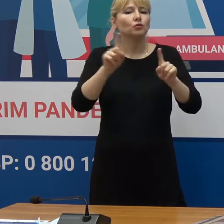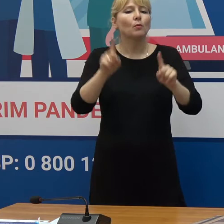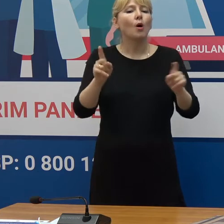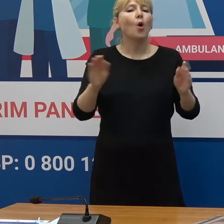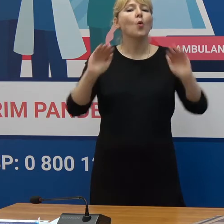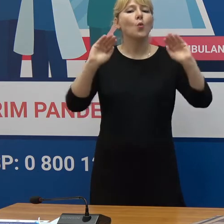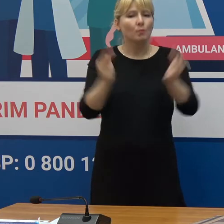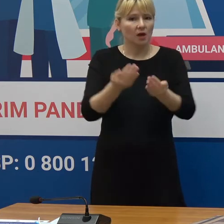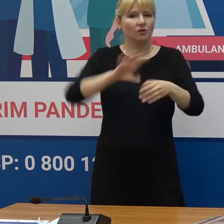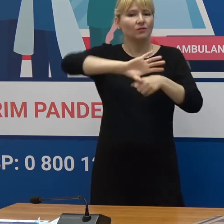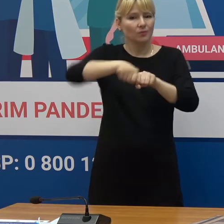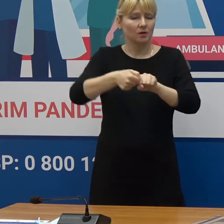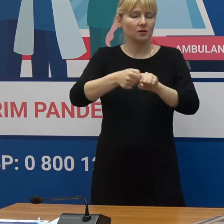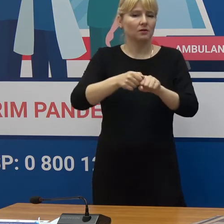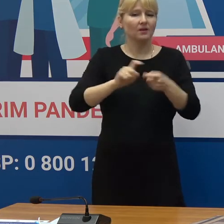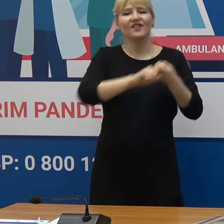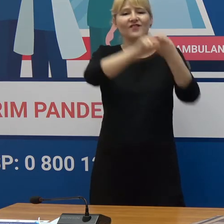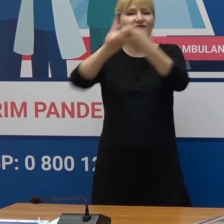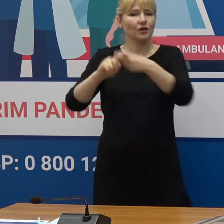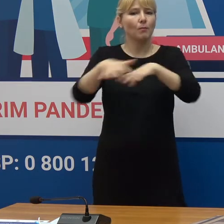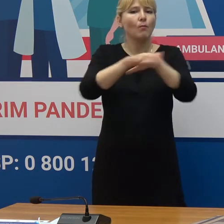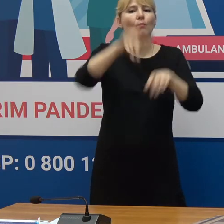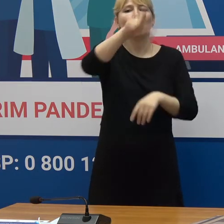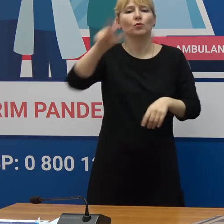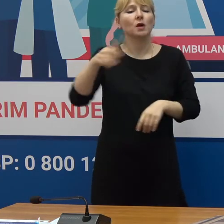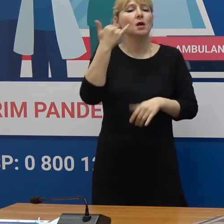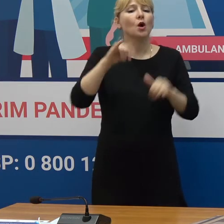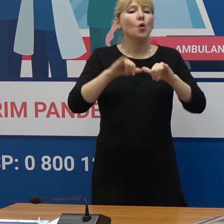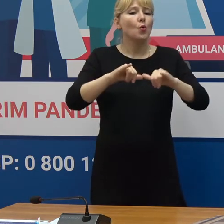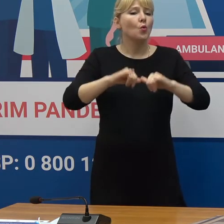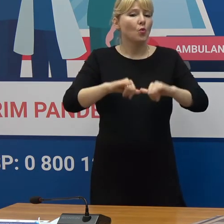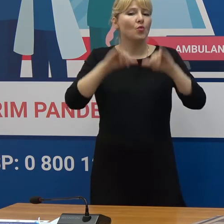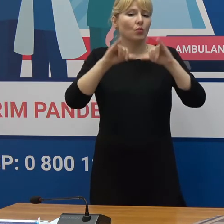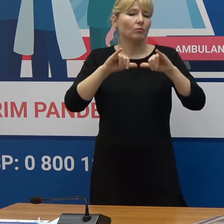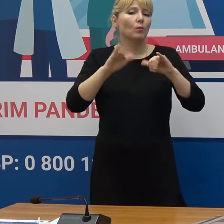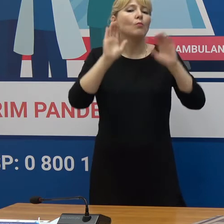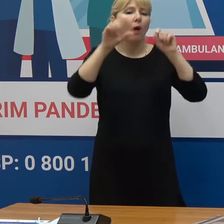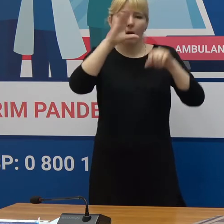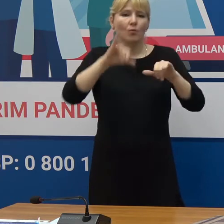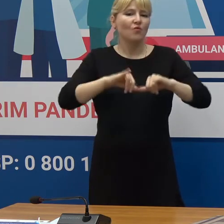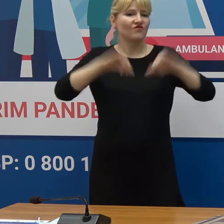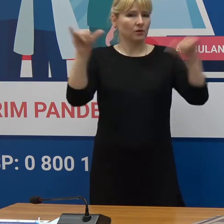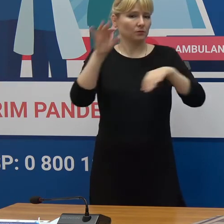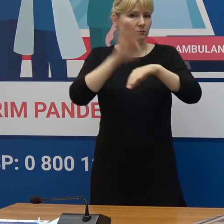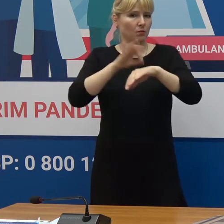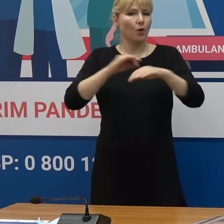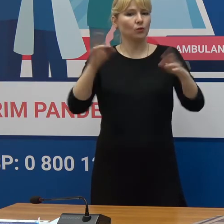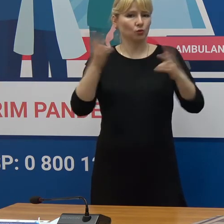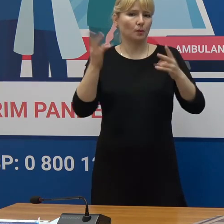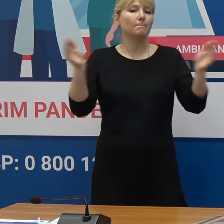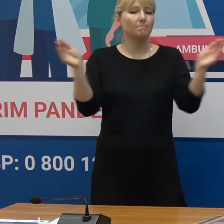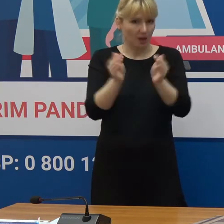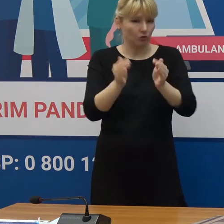riscului de infectare în populație Și de a dezvolta o formă severă de boală Mergem la